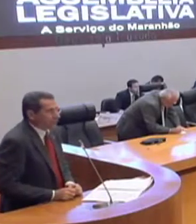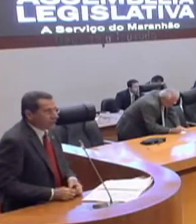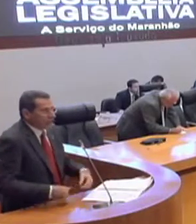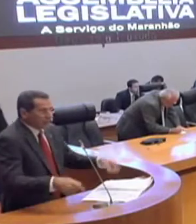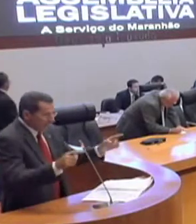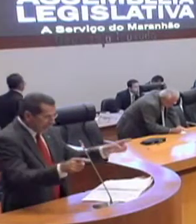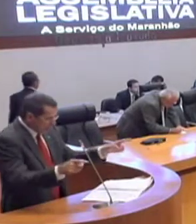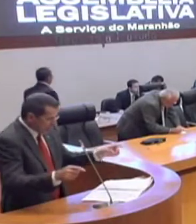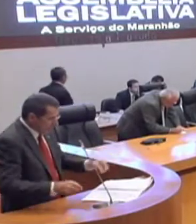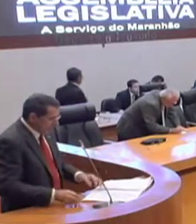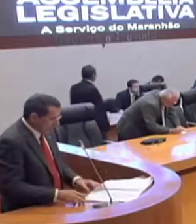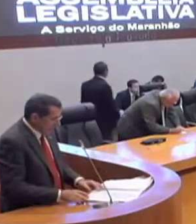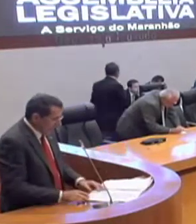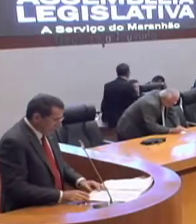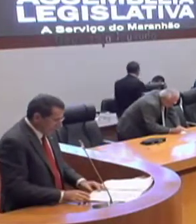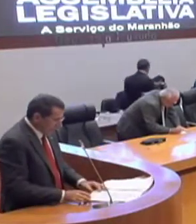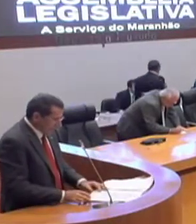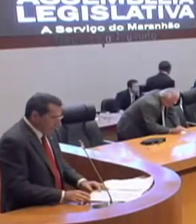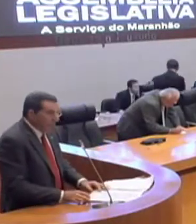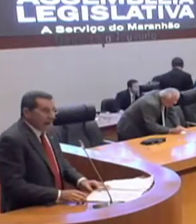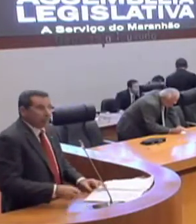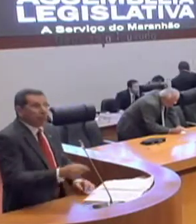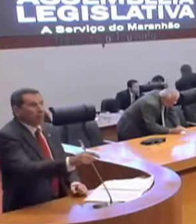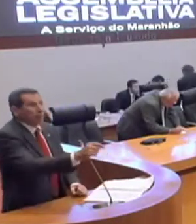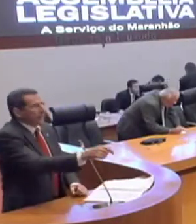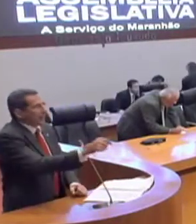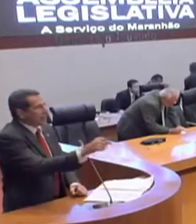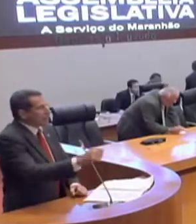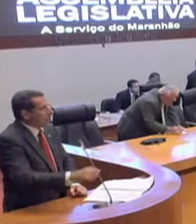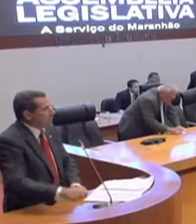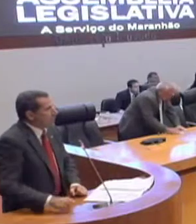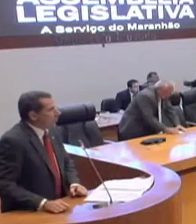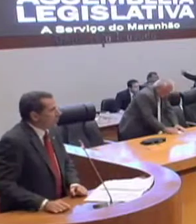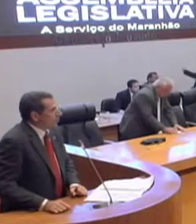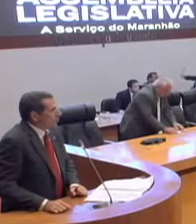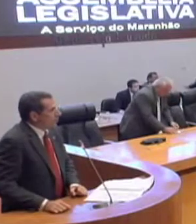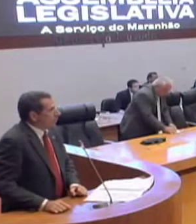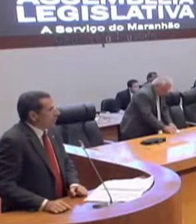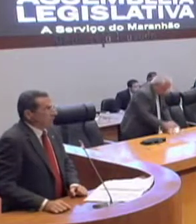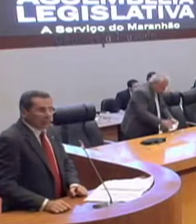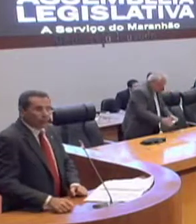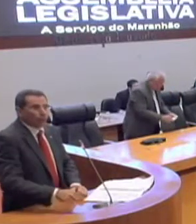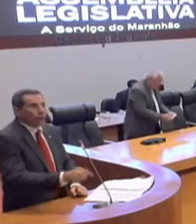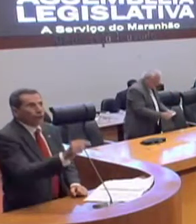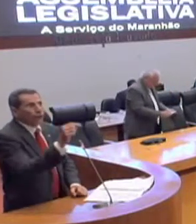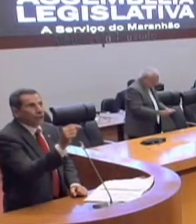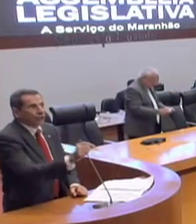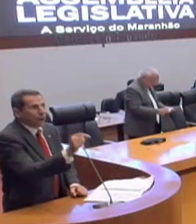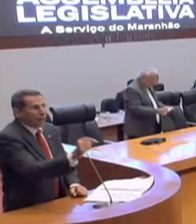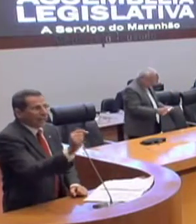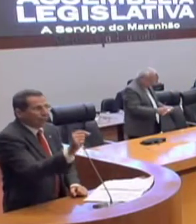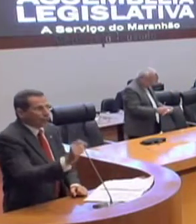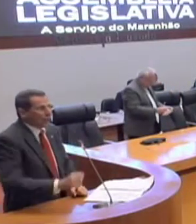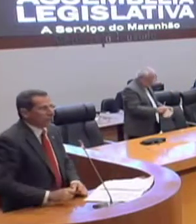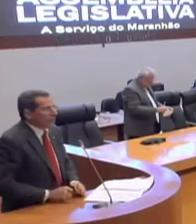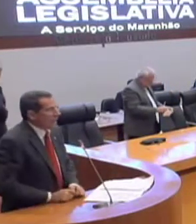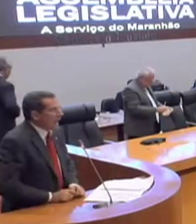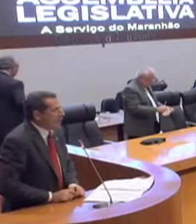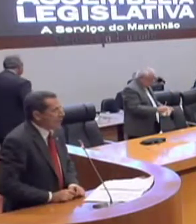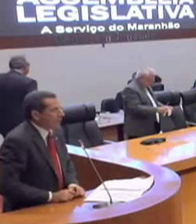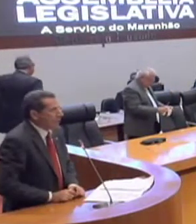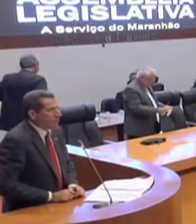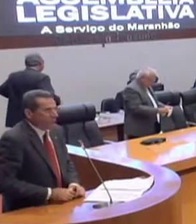agrícolas, que recentemente citei. Aprovamos aqui recentemente a lei do Fundo Estadual da Agricultura